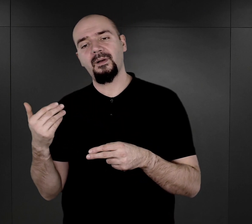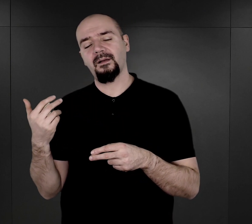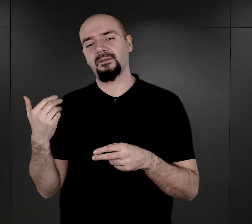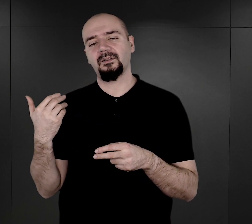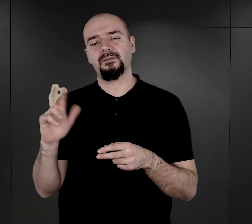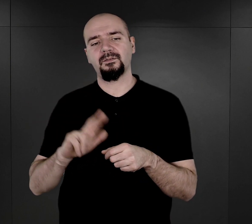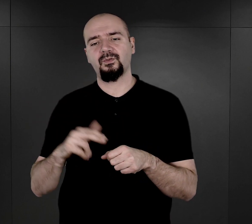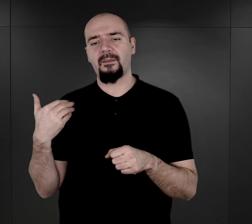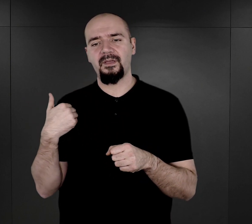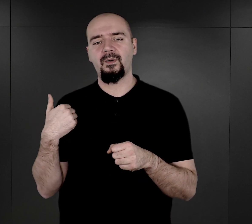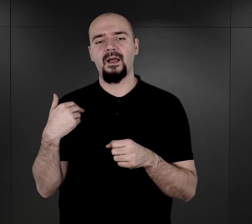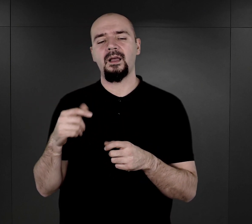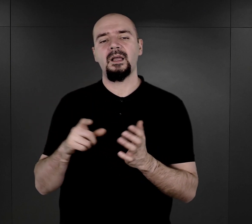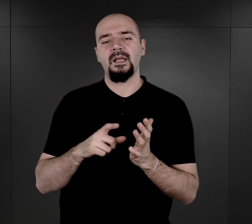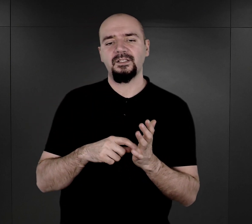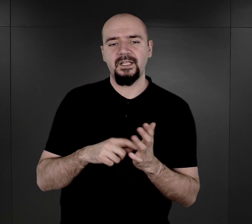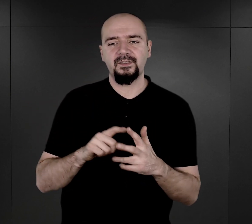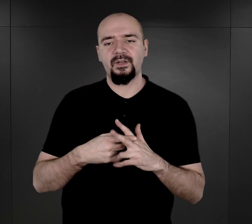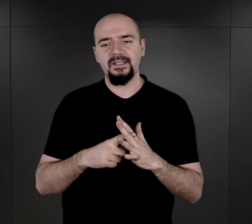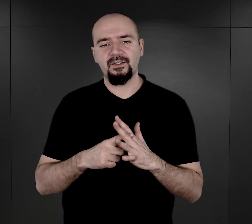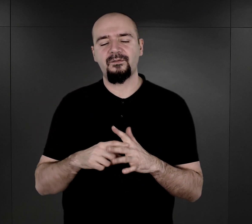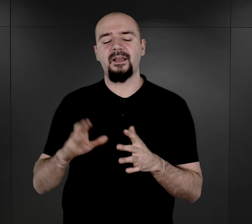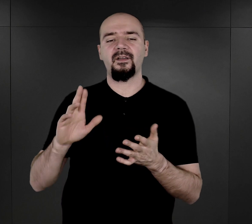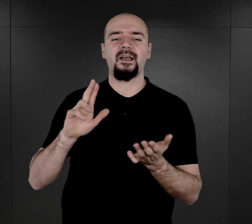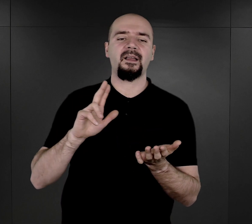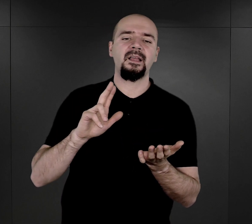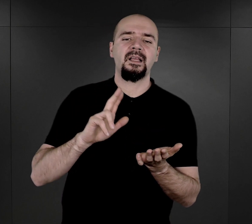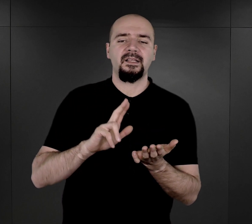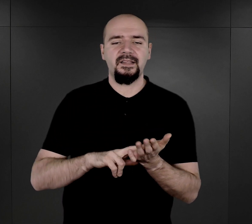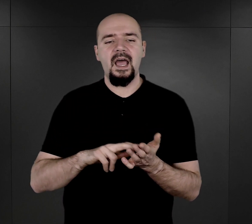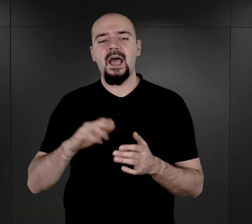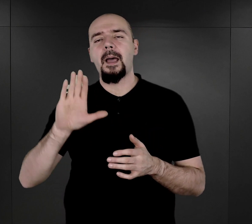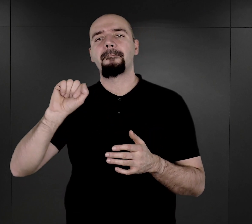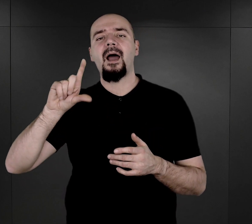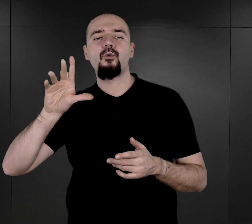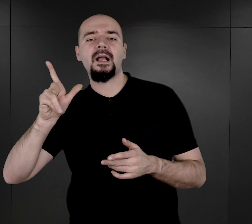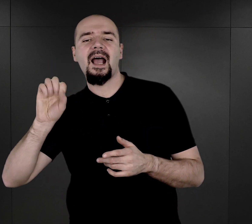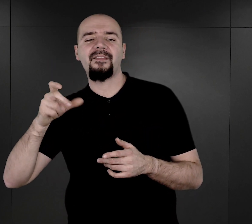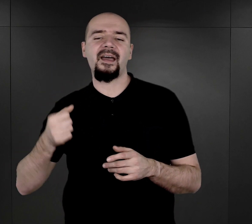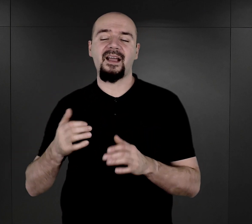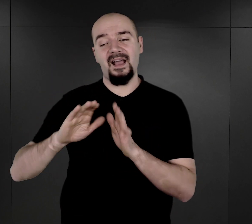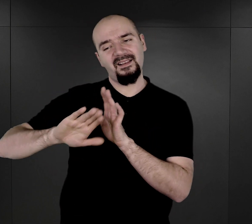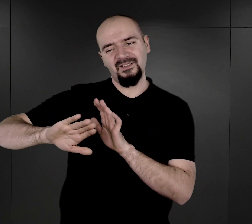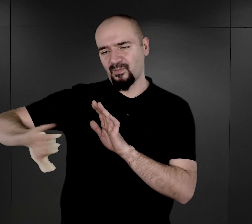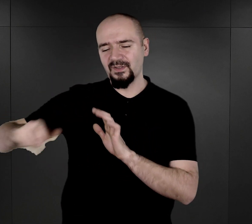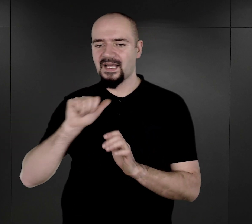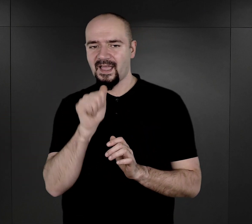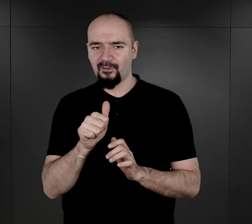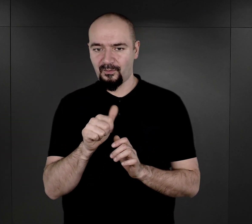często była rejestrowana na terenach Bałkanów, także poza Europą, ale co ciekawe w innych częściach